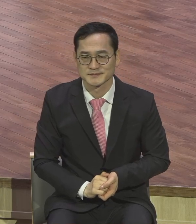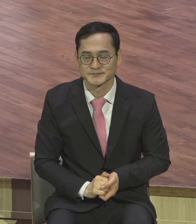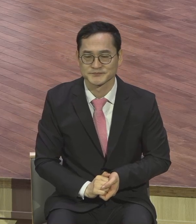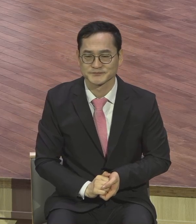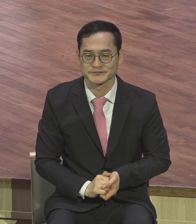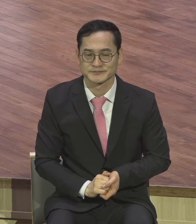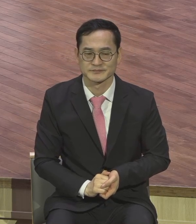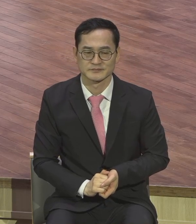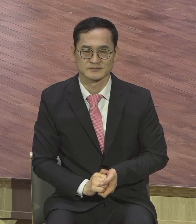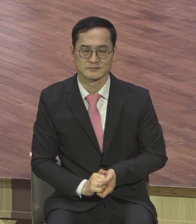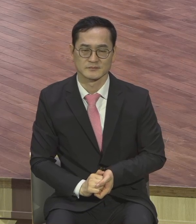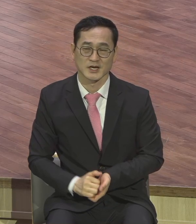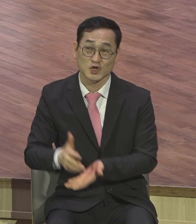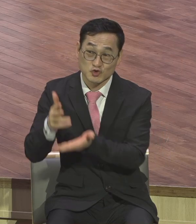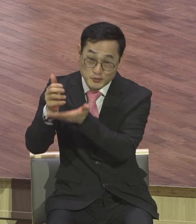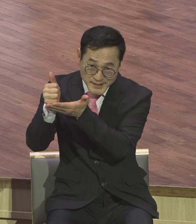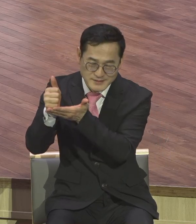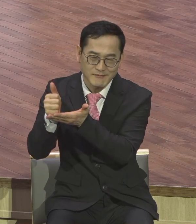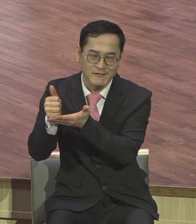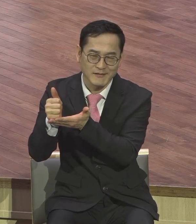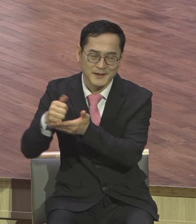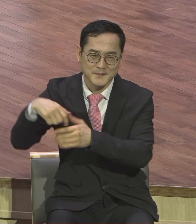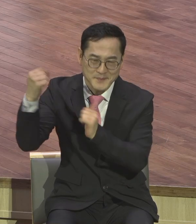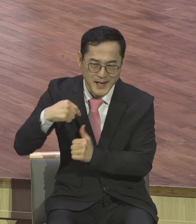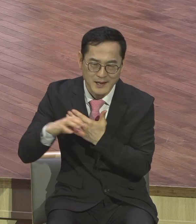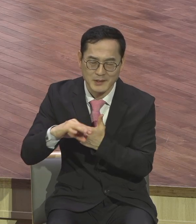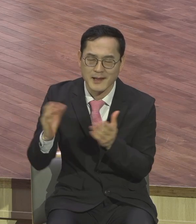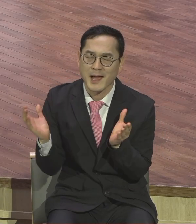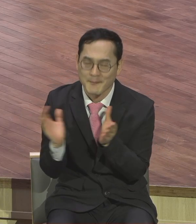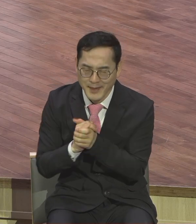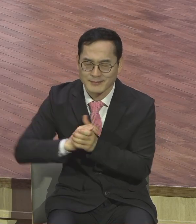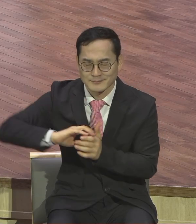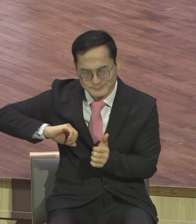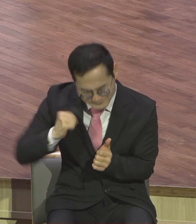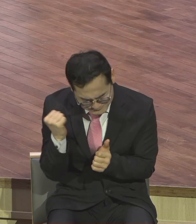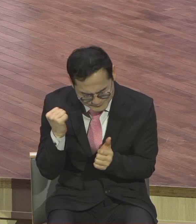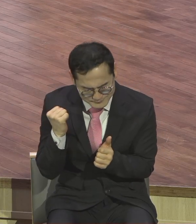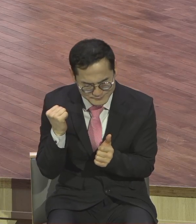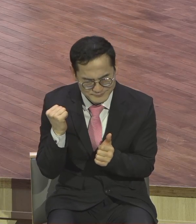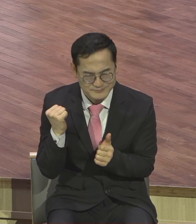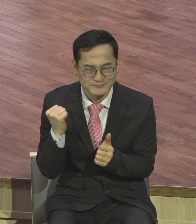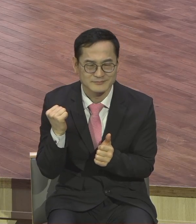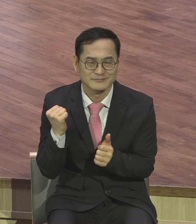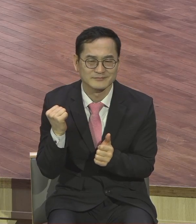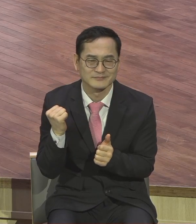주님이 서신다 그러면 아멘 선다는 분이 알아서 하겠지 뭐